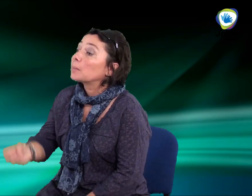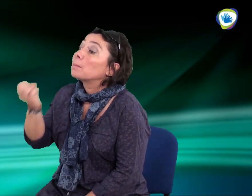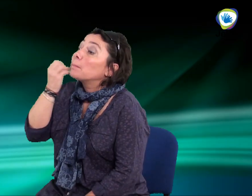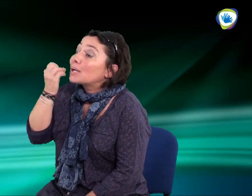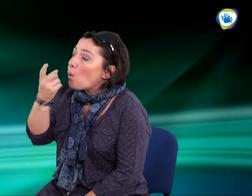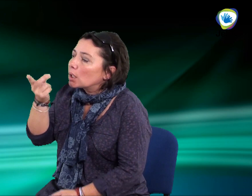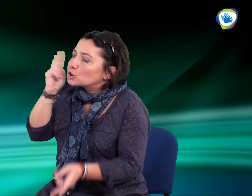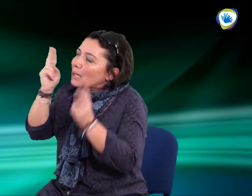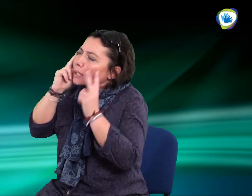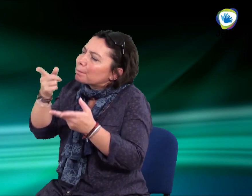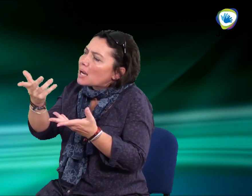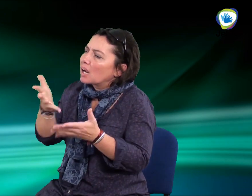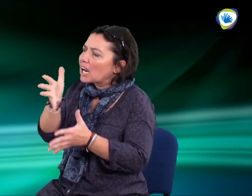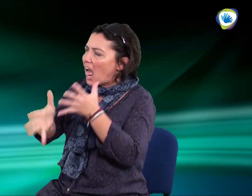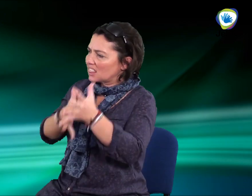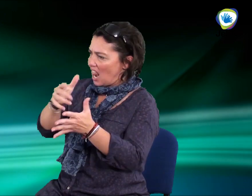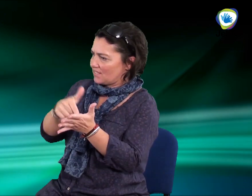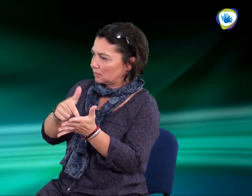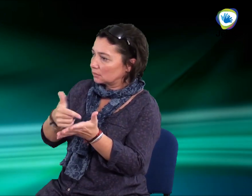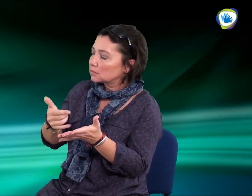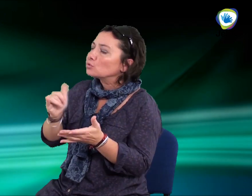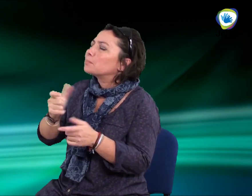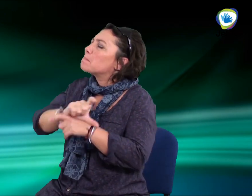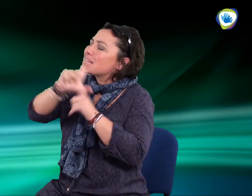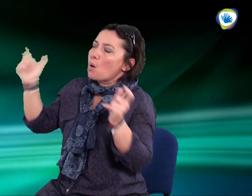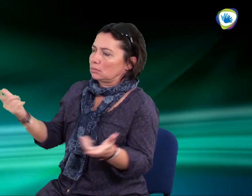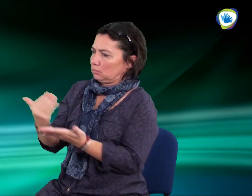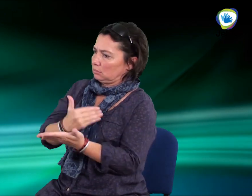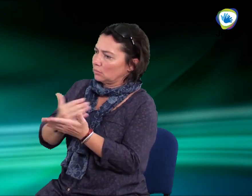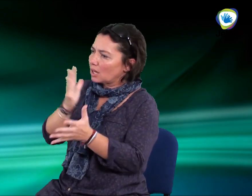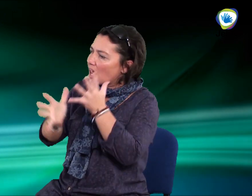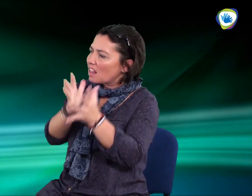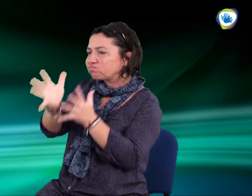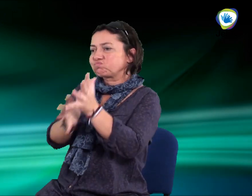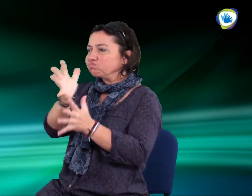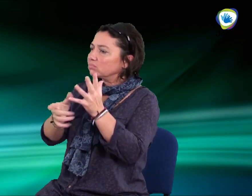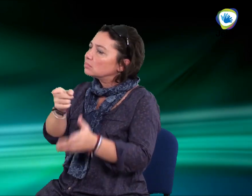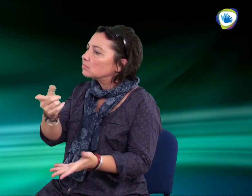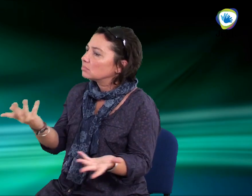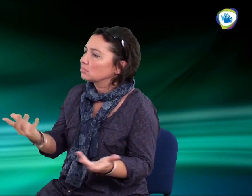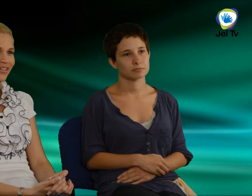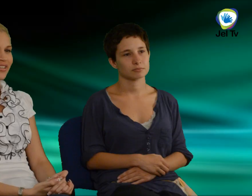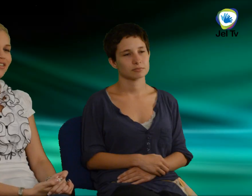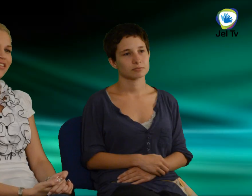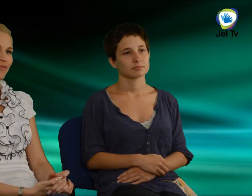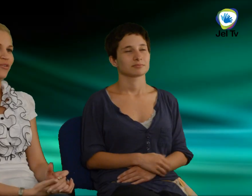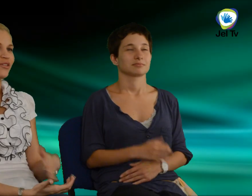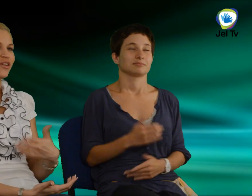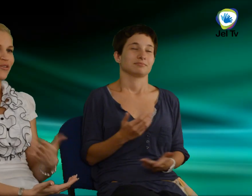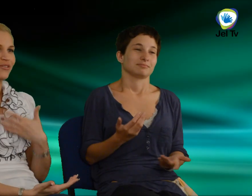Mikor ismerkedtél meg a jelnyelvel, és mióta használod a jelnyelvet? Hát igazából nagyon